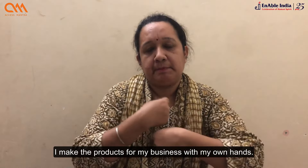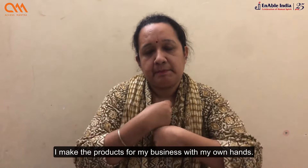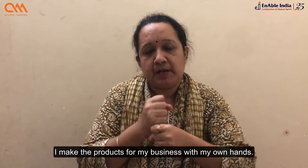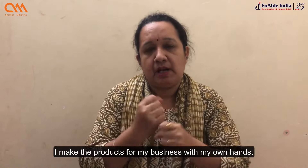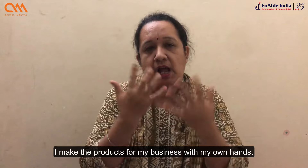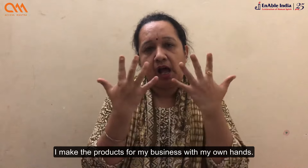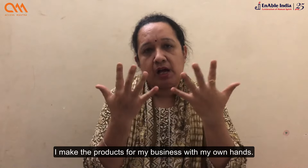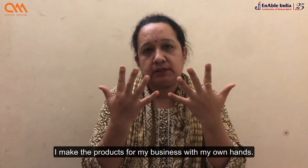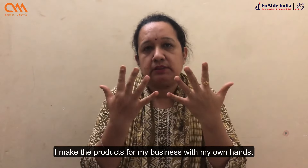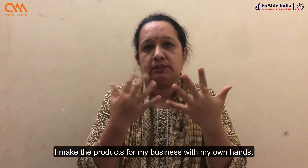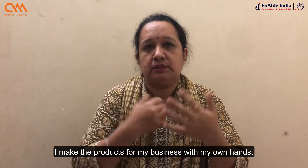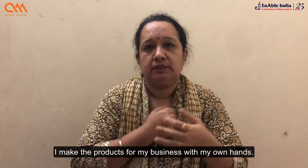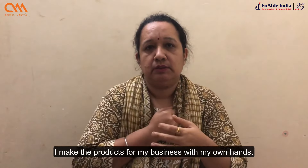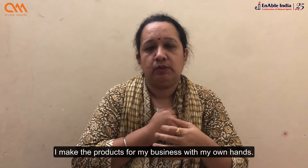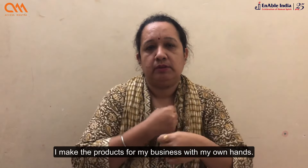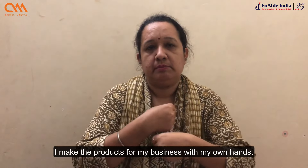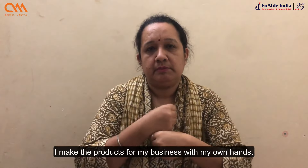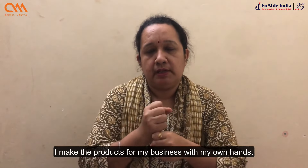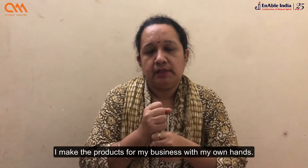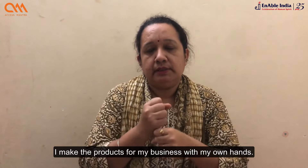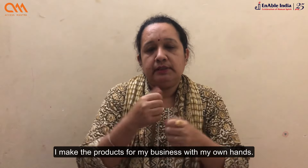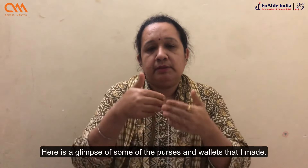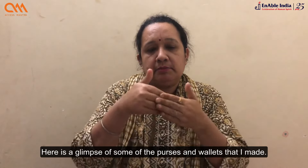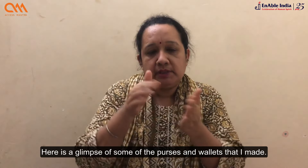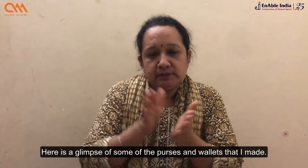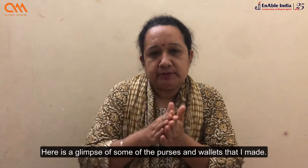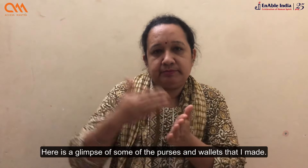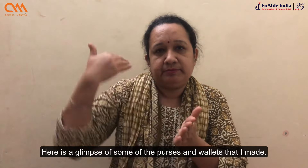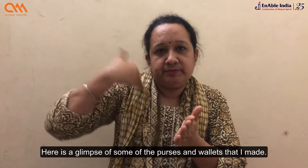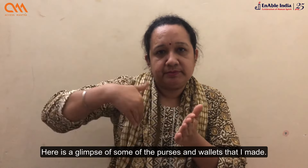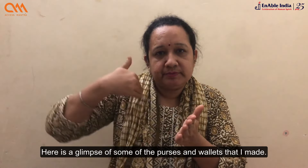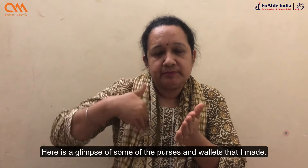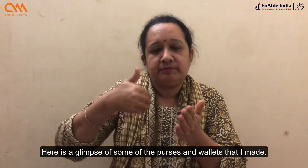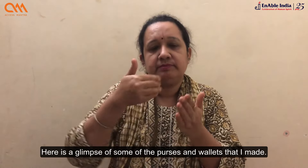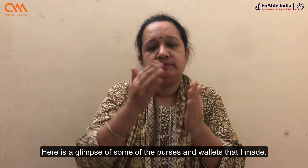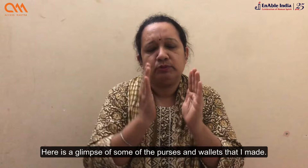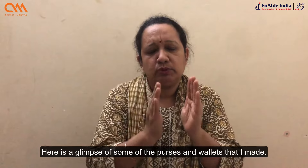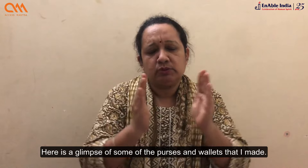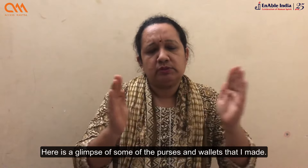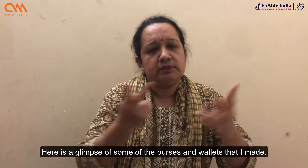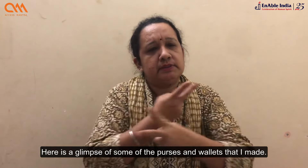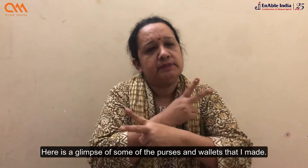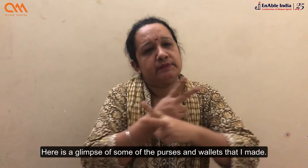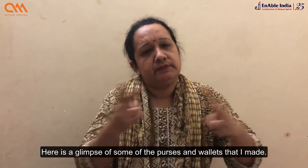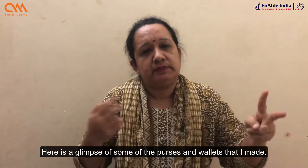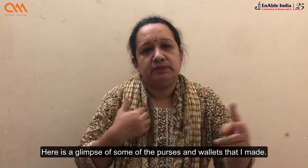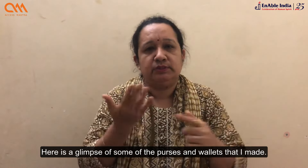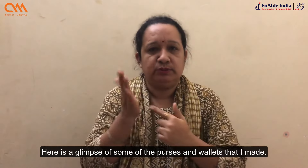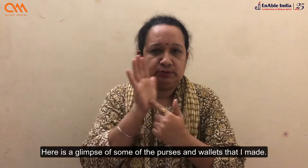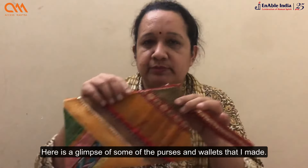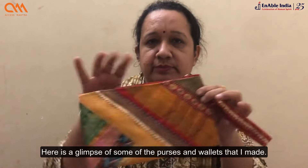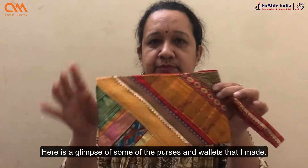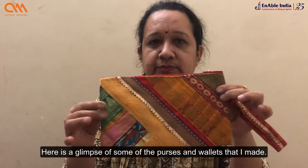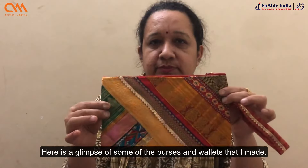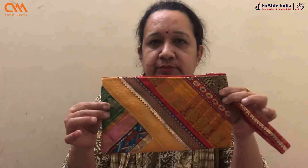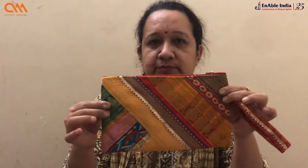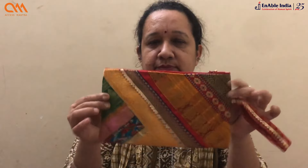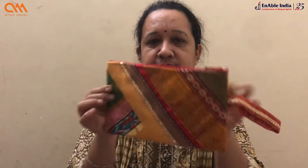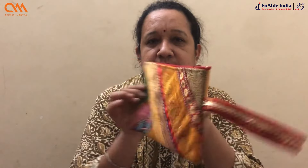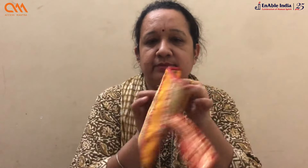विडियो है, मैं अपने बिजनिस के लिए प्रोड़क्ट्स अपने हातों से बनाती हूँ, यहाँ मेरे द्वारा बनाए गए कुछ पर्स और बटोवे की एक